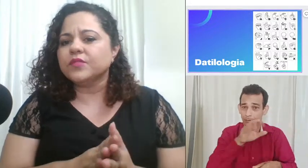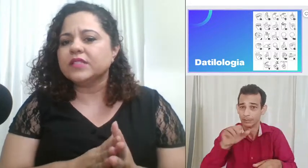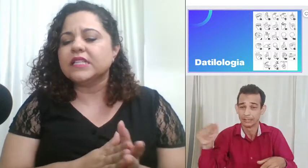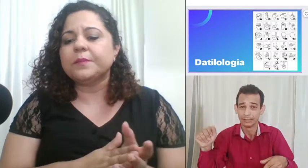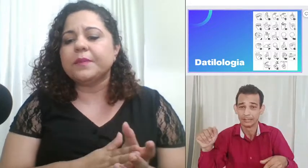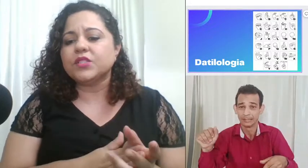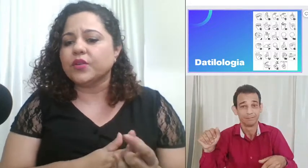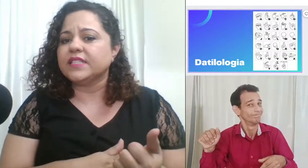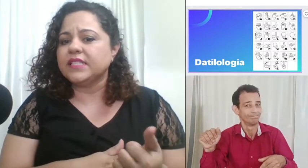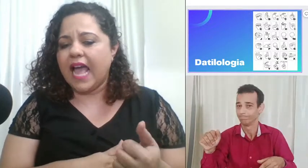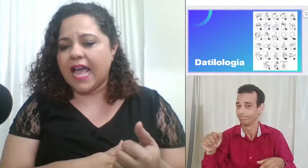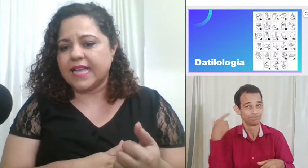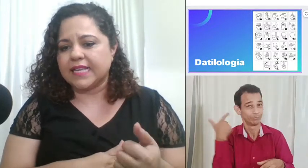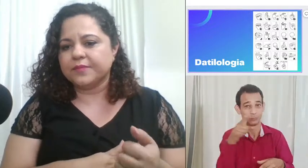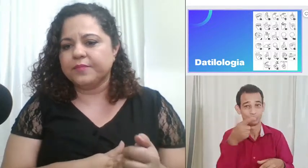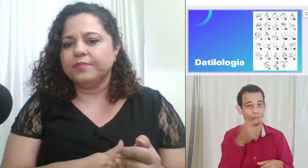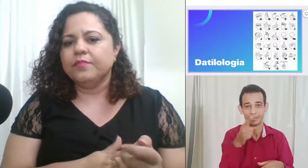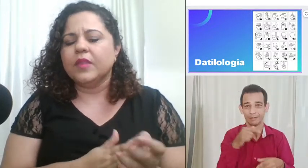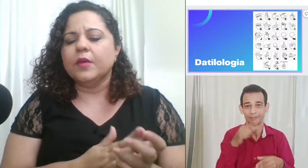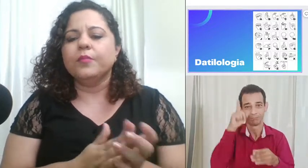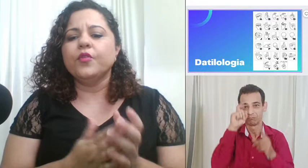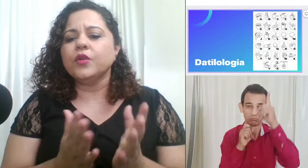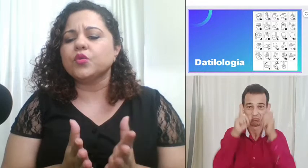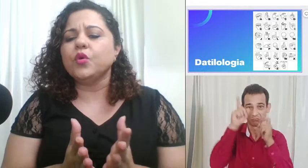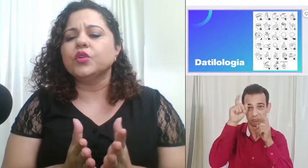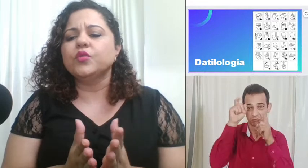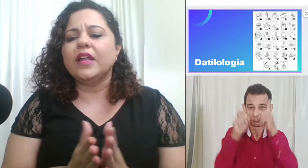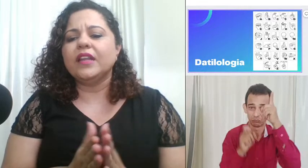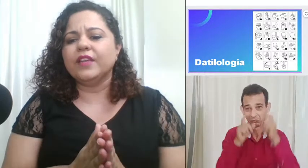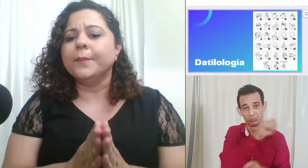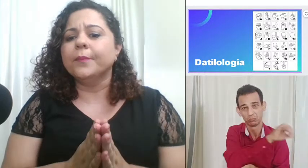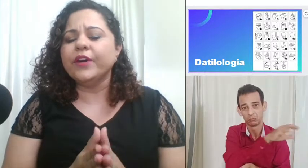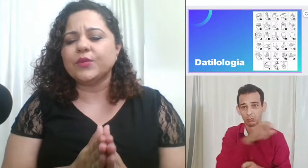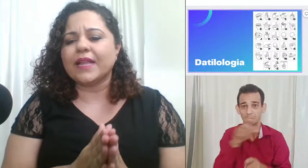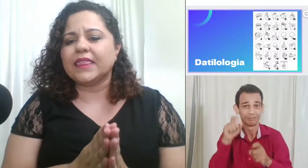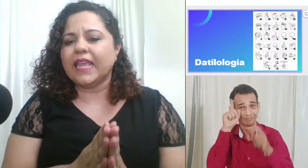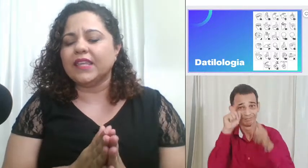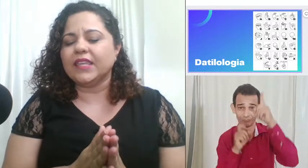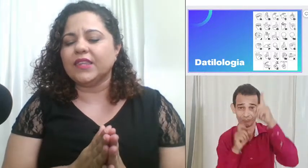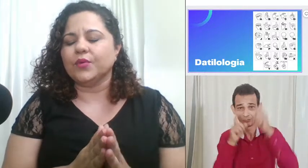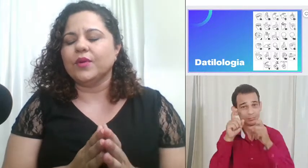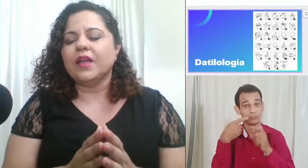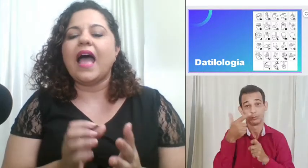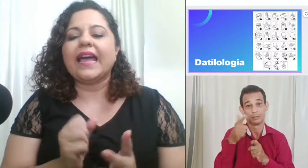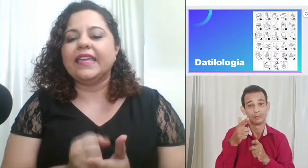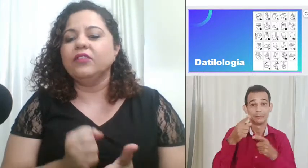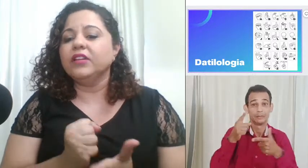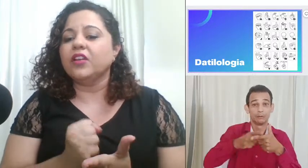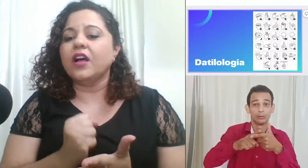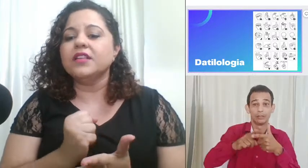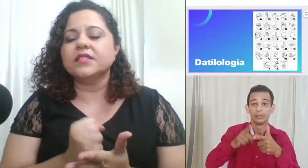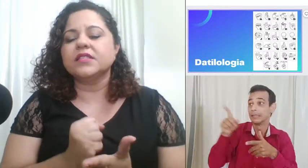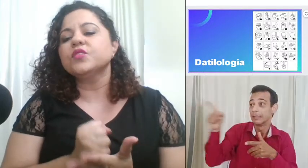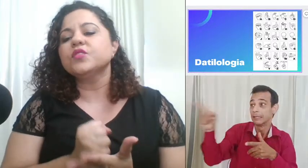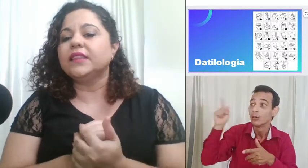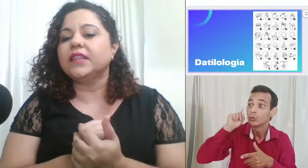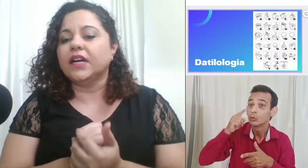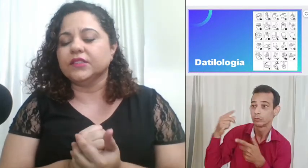expressões faciais porque o surdo ele fica muito atento aquilo que nós estamos soletrando